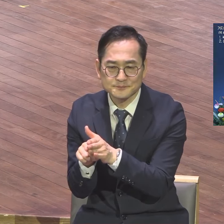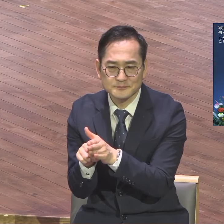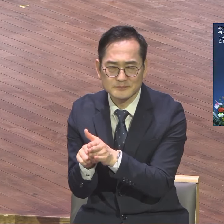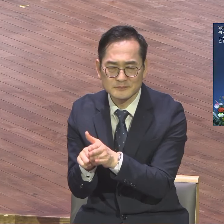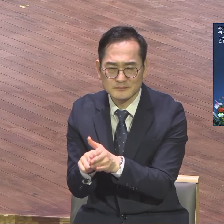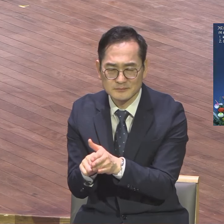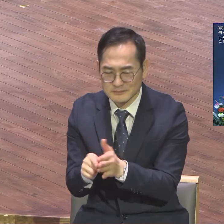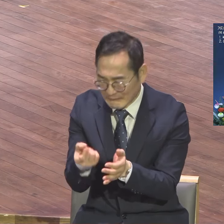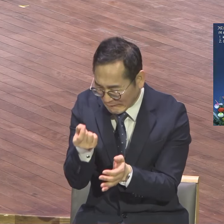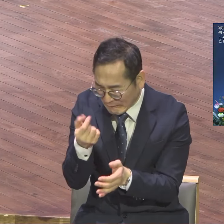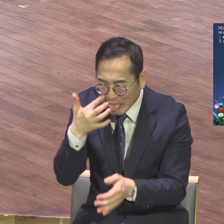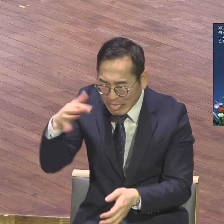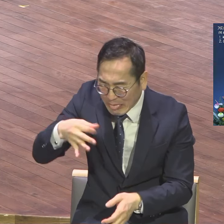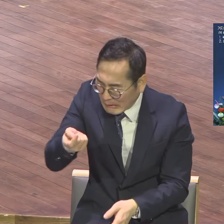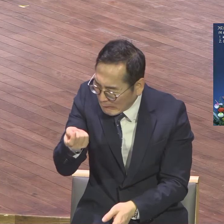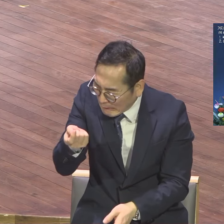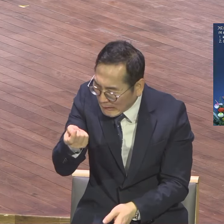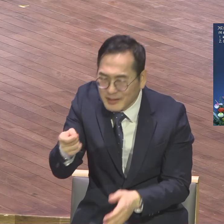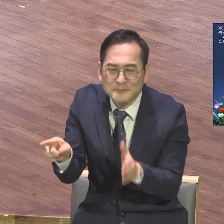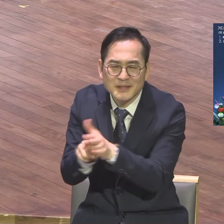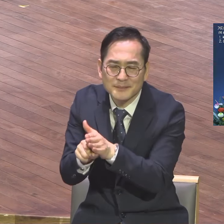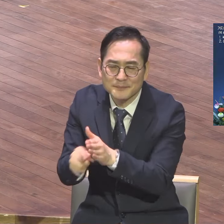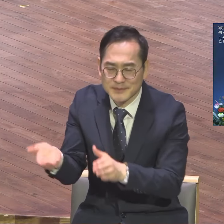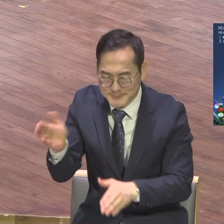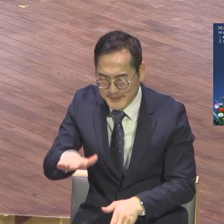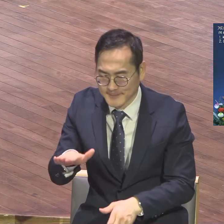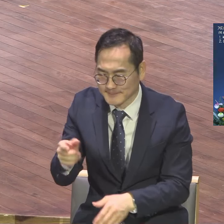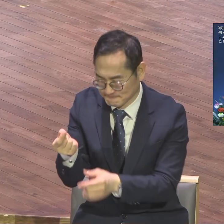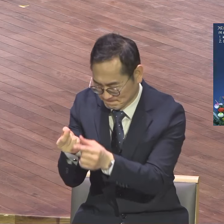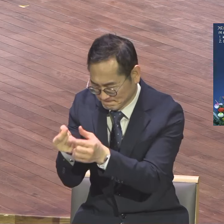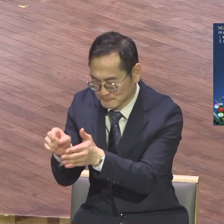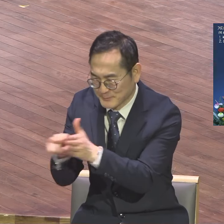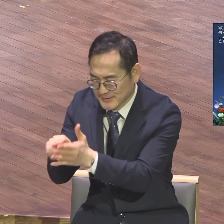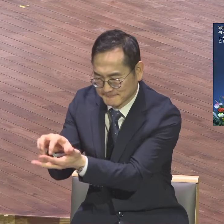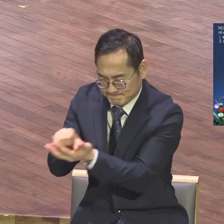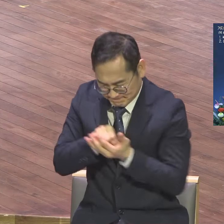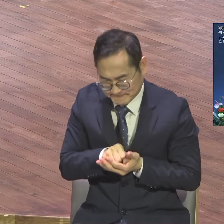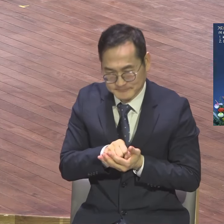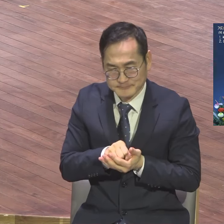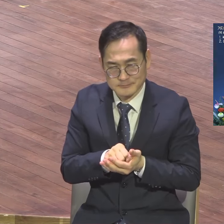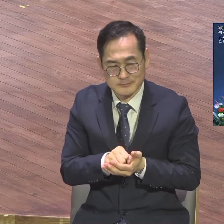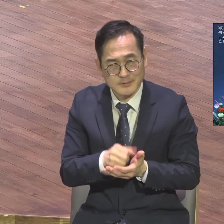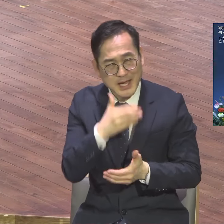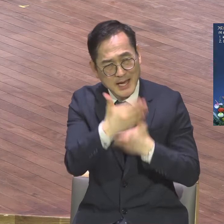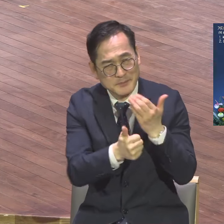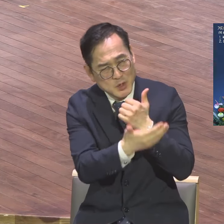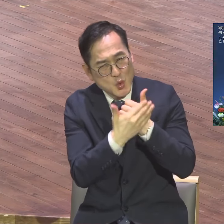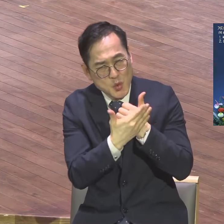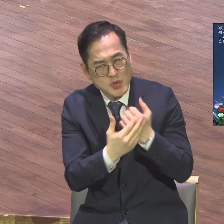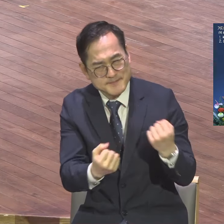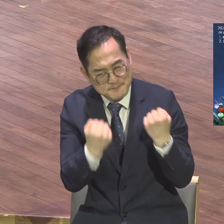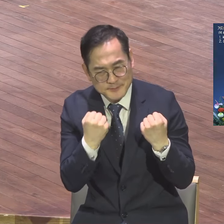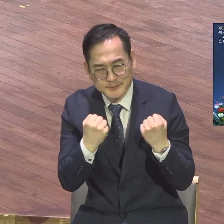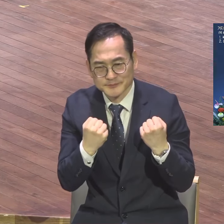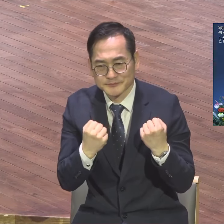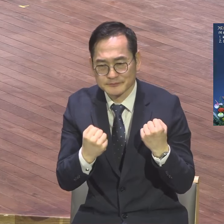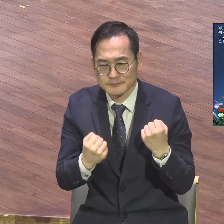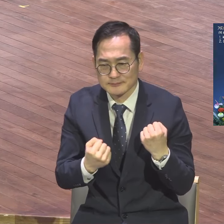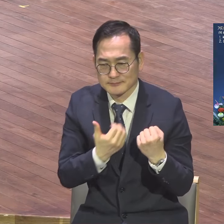하나님께 주신 이 성령의 능력을 힘입어서 제자들처럼 삶과 삶의 모든 영역에서